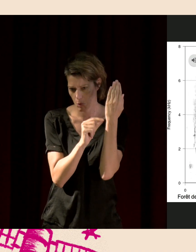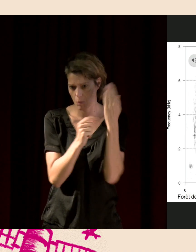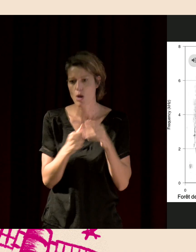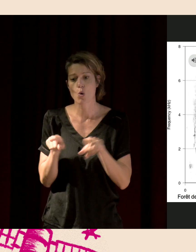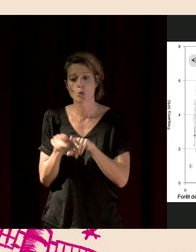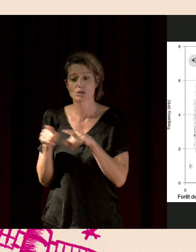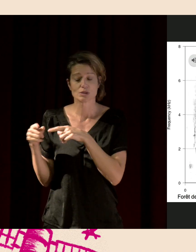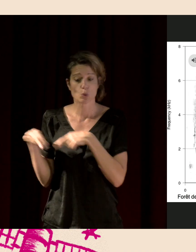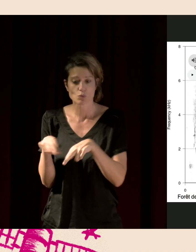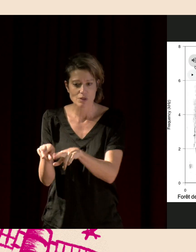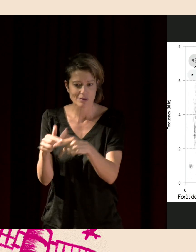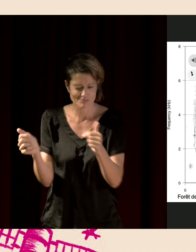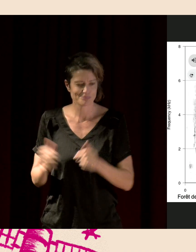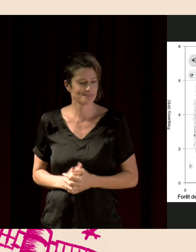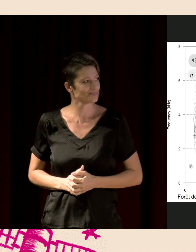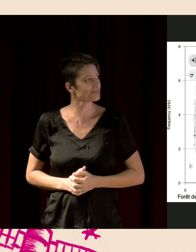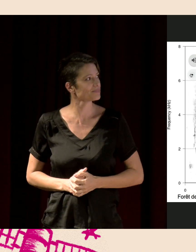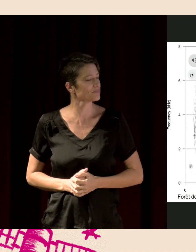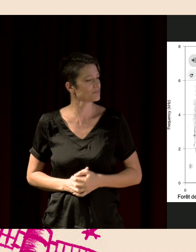de piques et pêches.